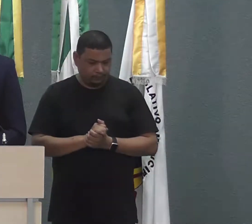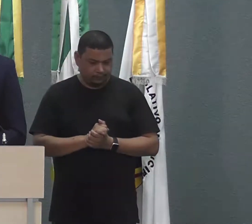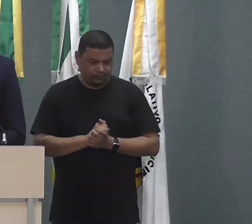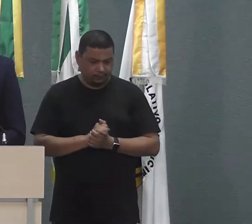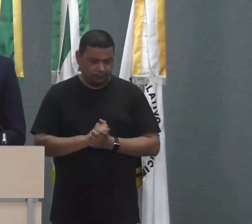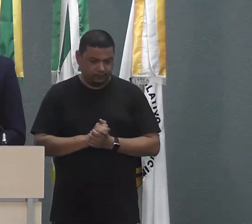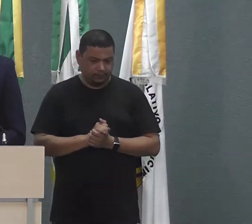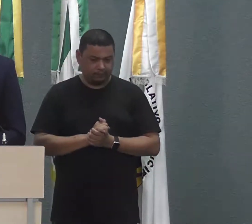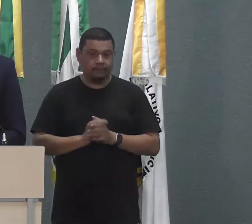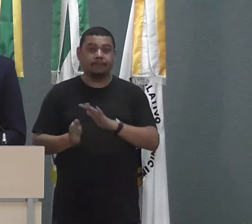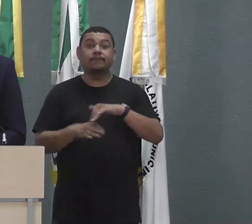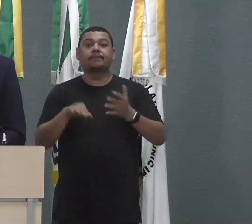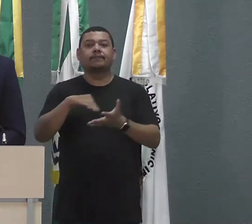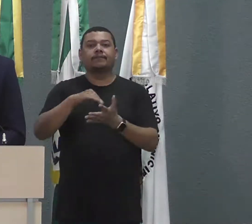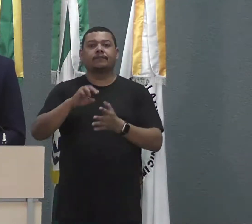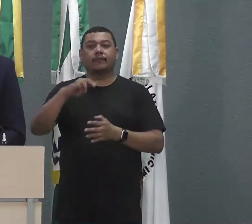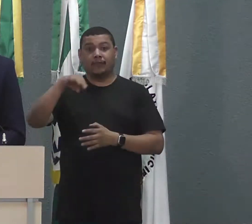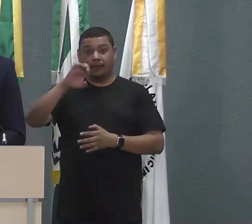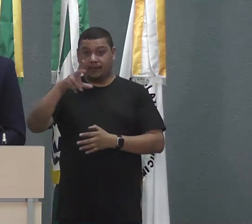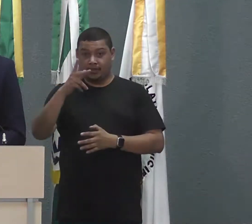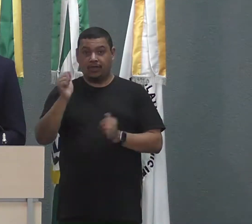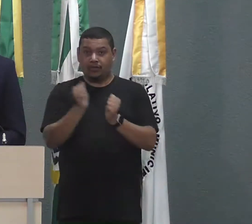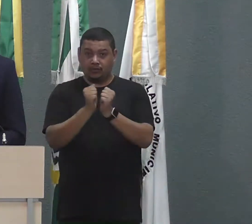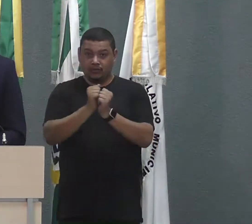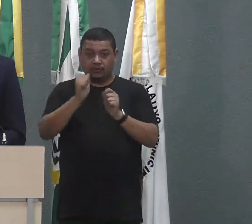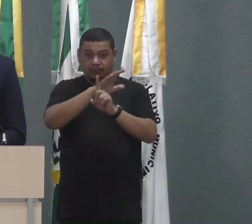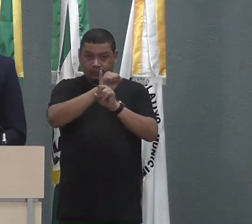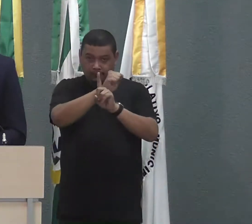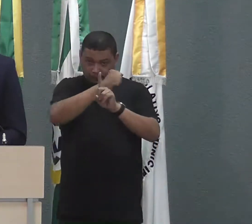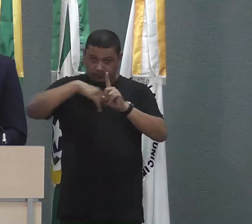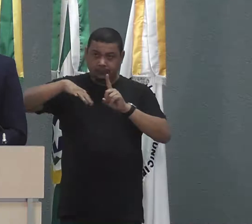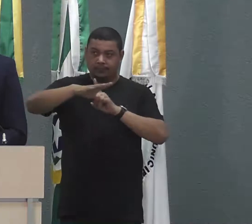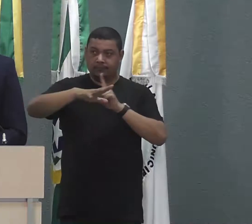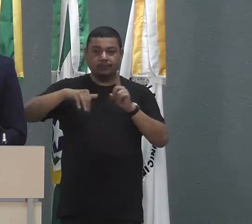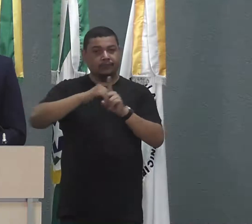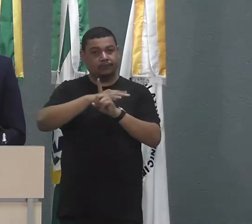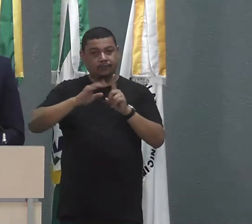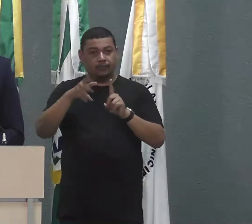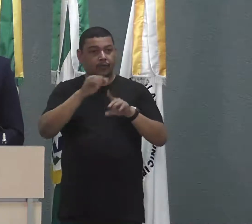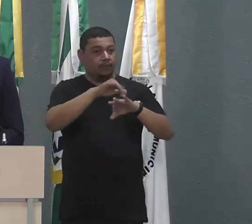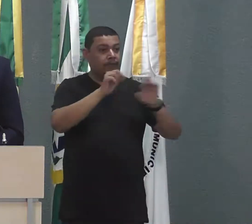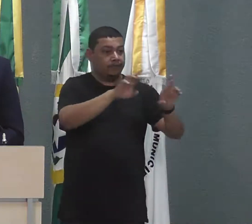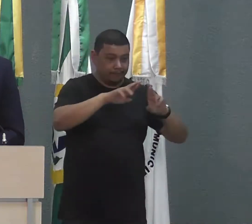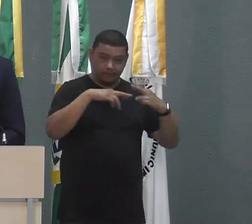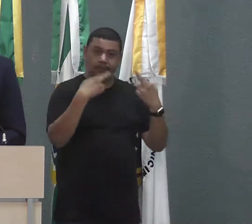A secretária Michele com a Secretaria de Ação Social reuniu